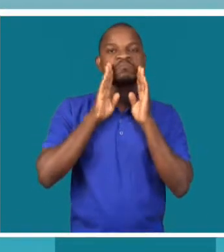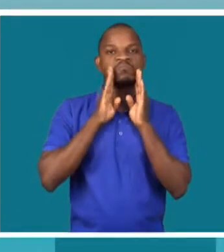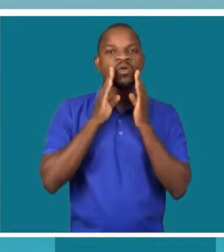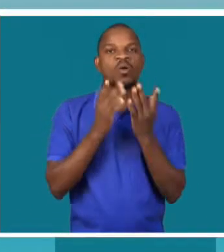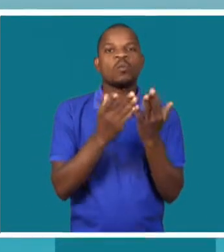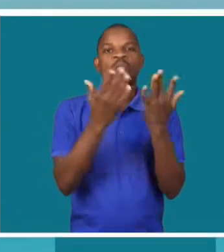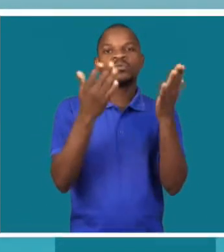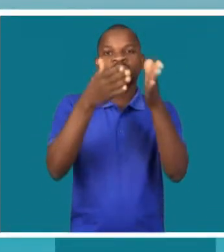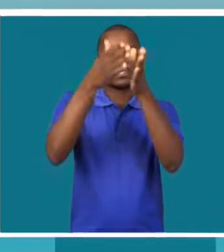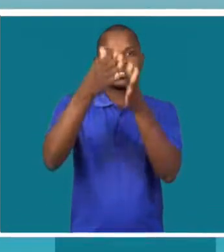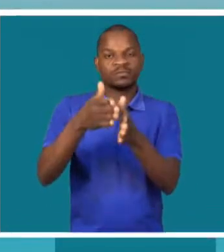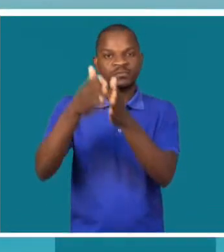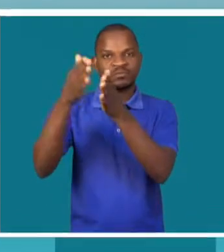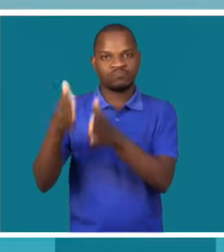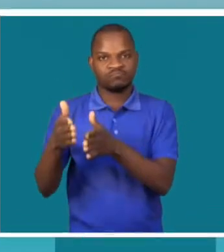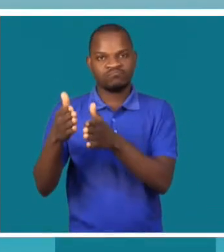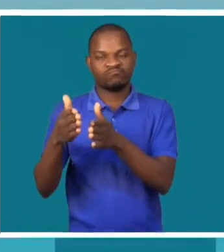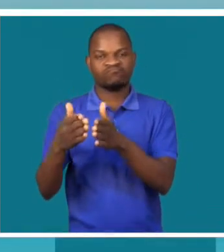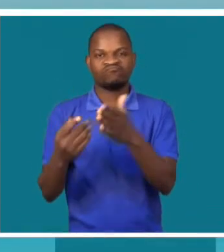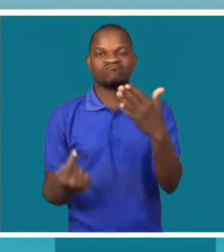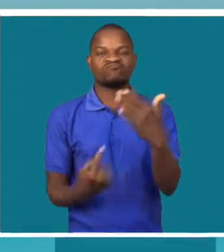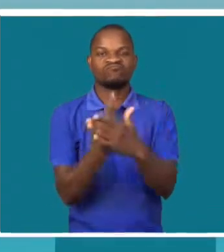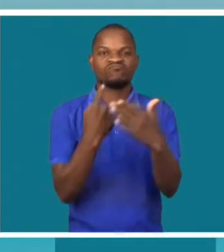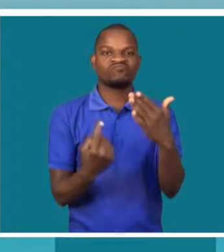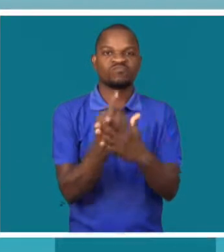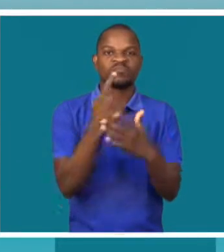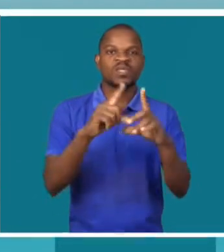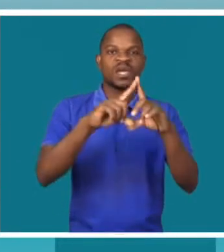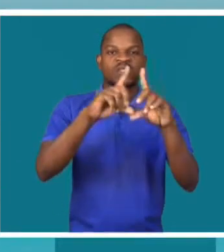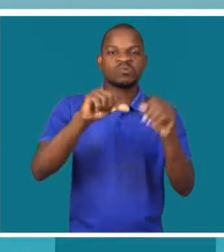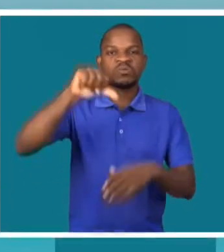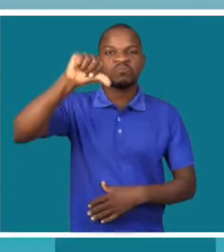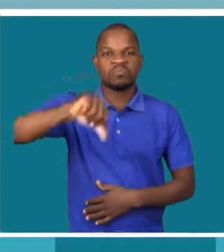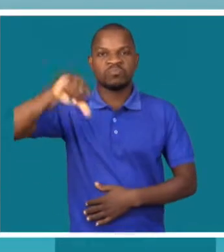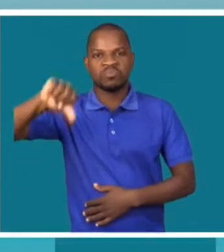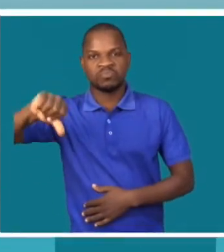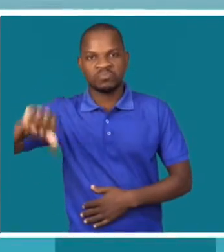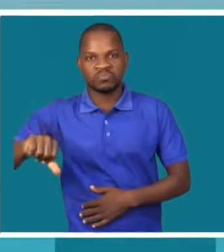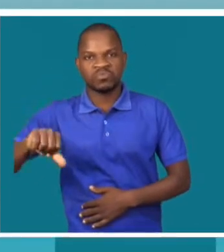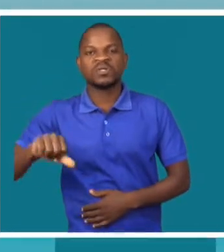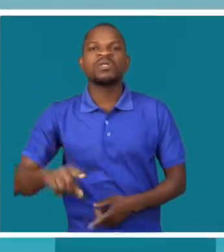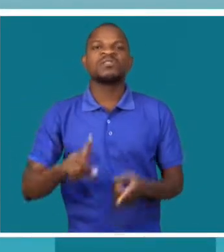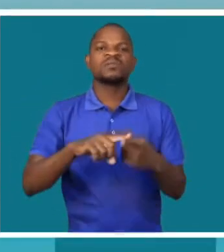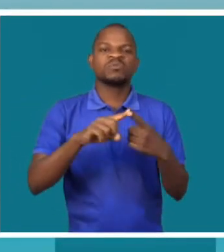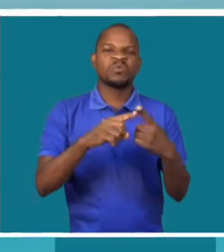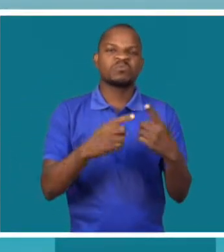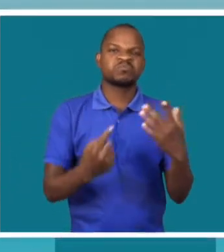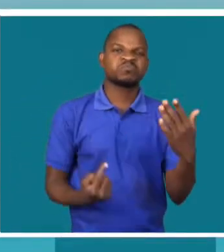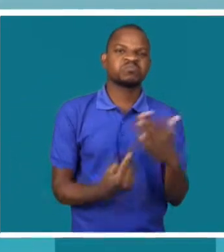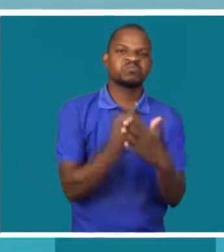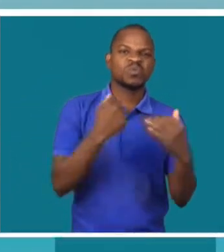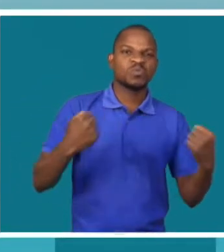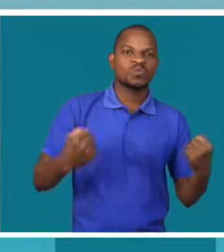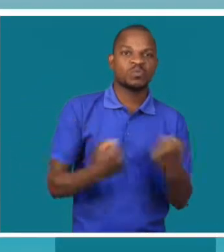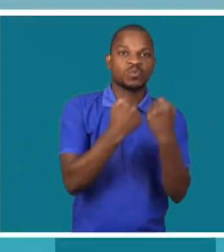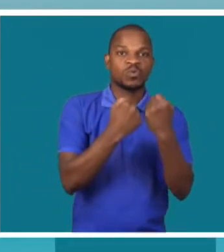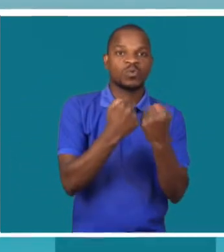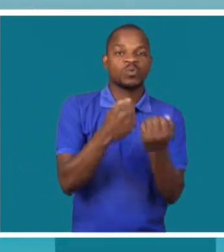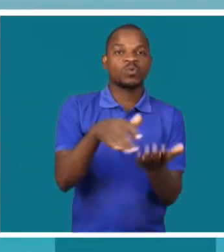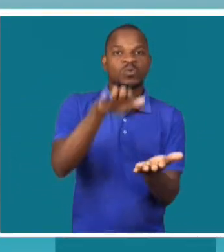com infrações, irregularidades, incidentes na área de higiene, segurança e